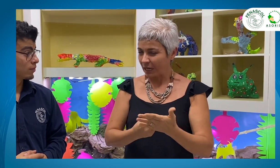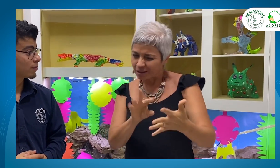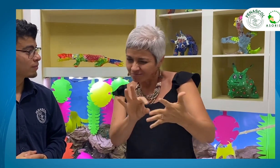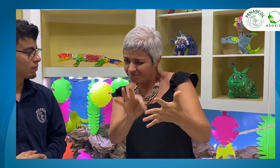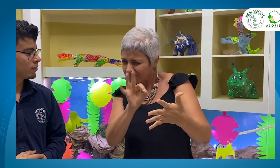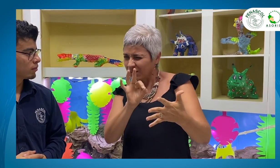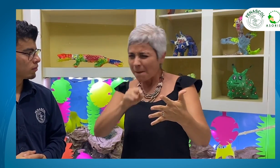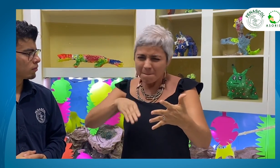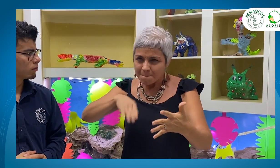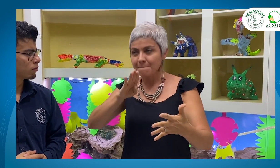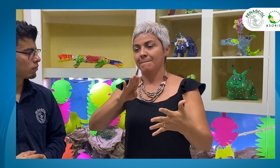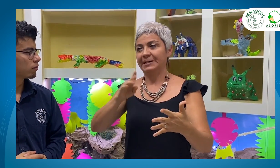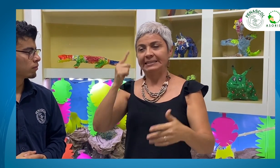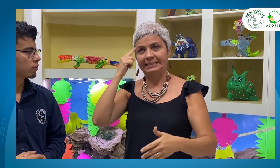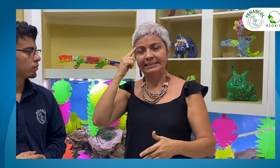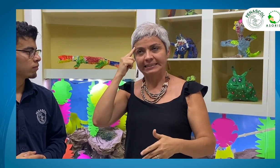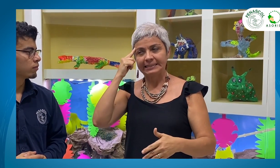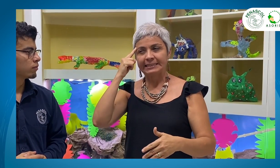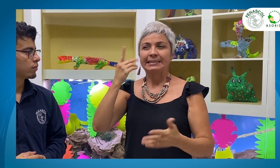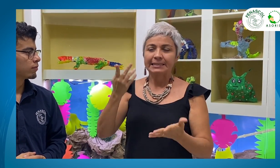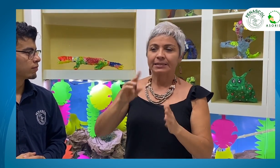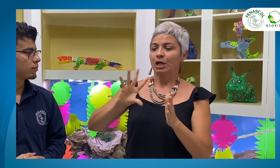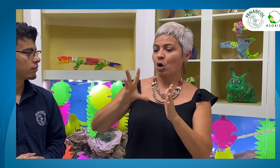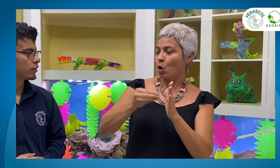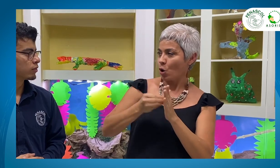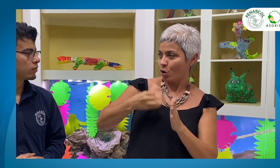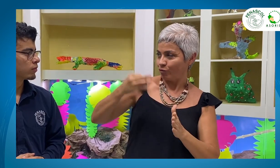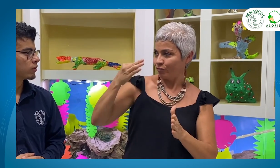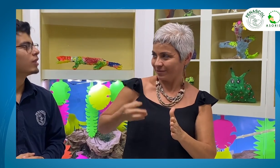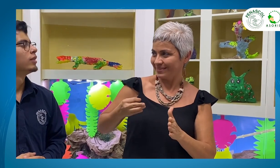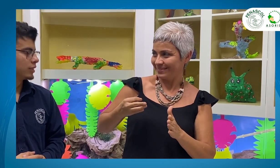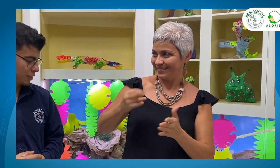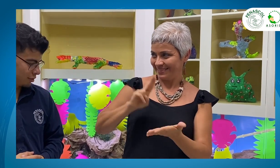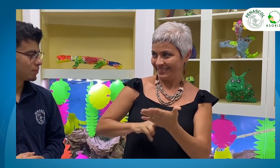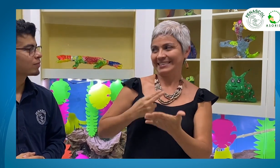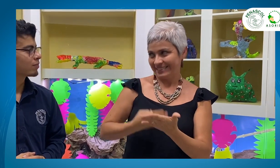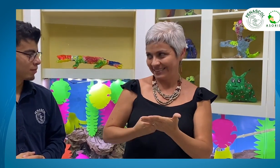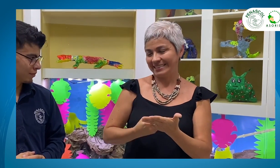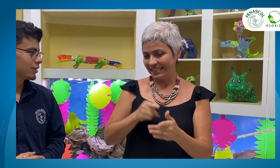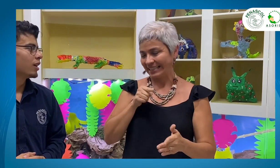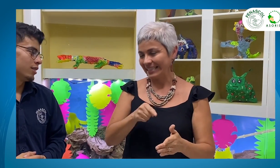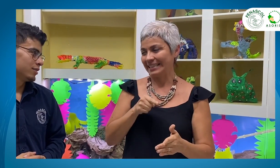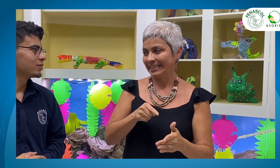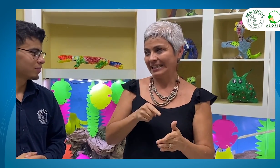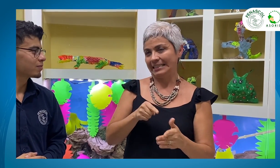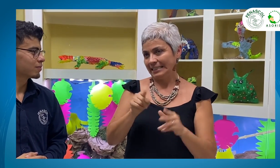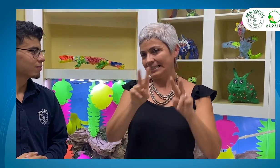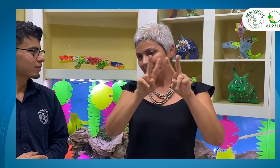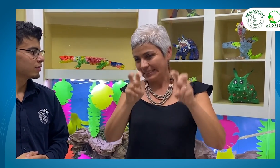Pero si debo escoger una, sería la del Código de Ética del Servicio de Interpretación. Y la importancia de generar